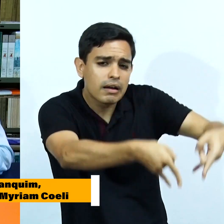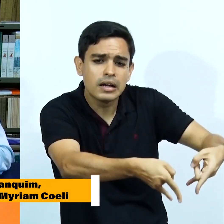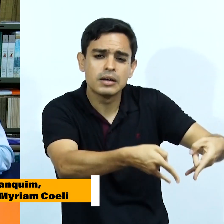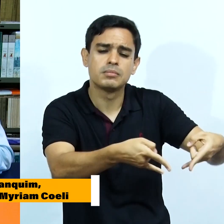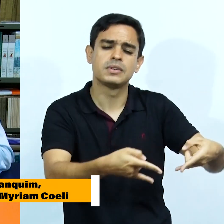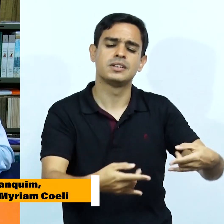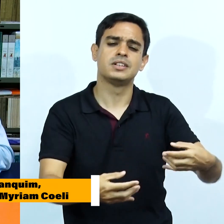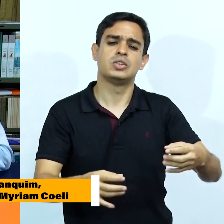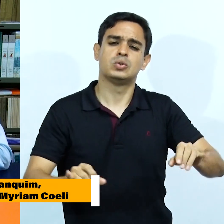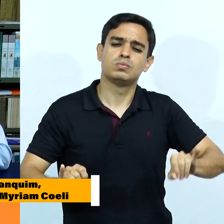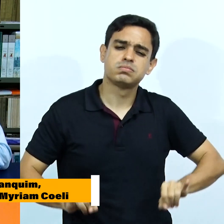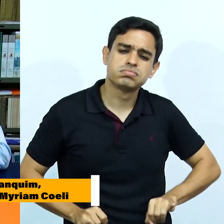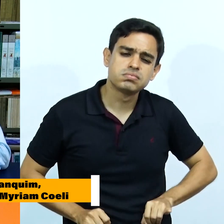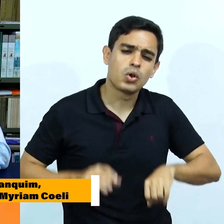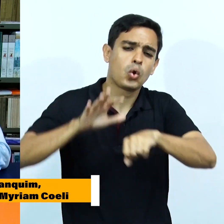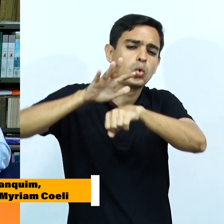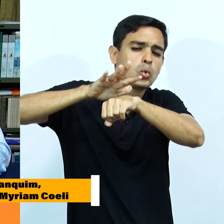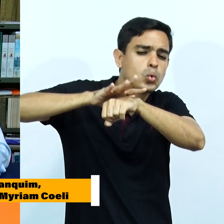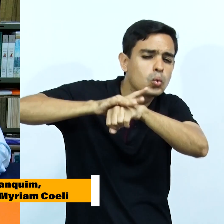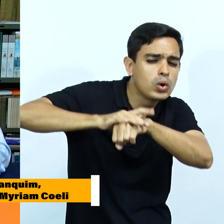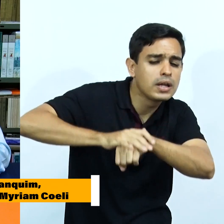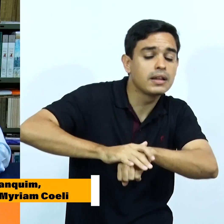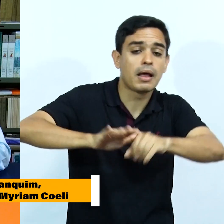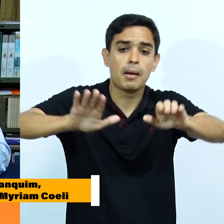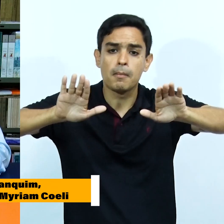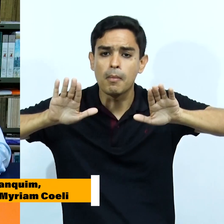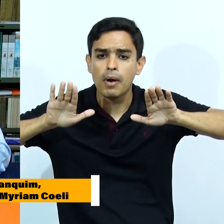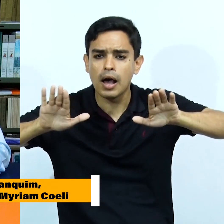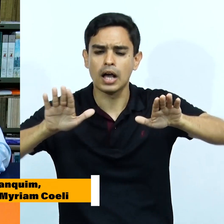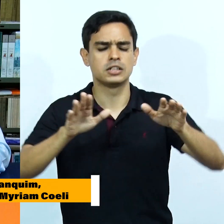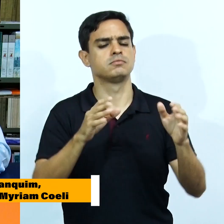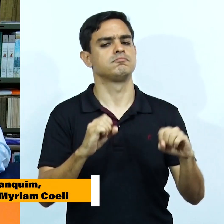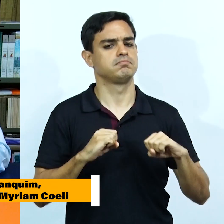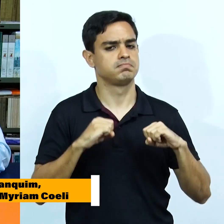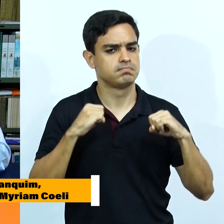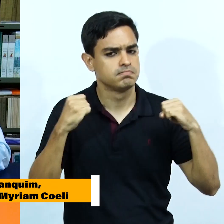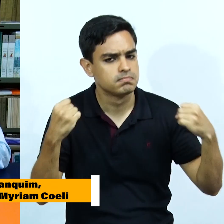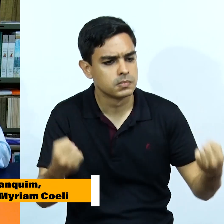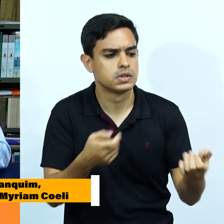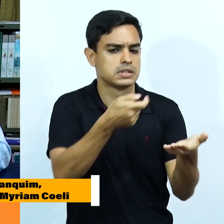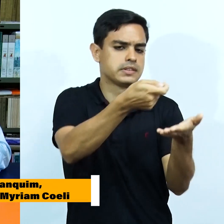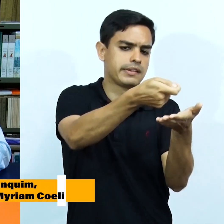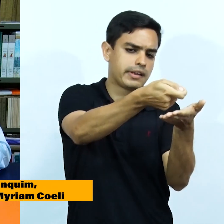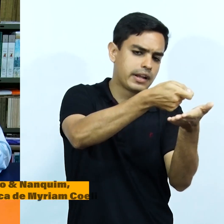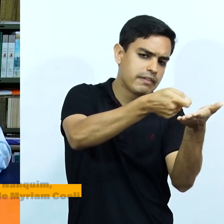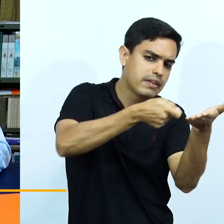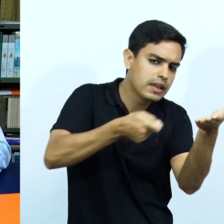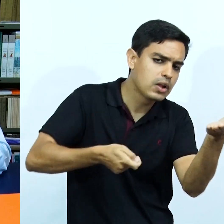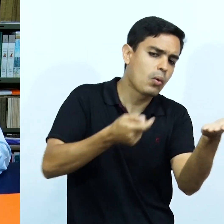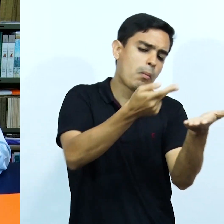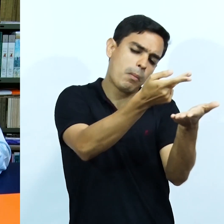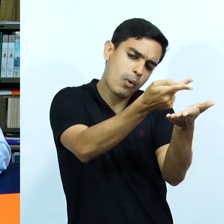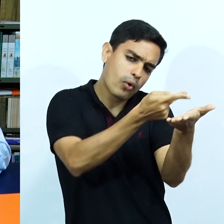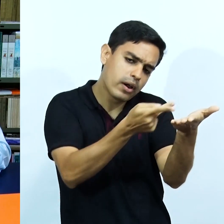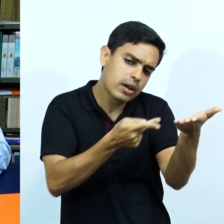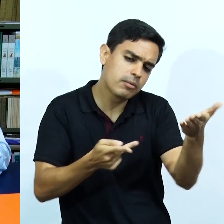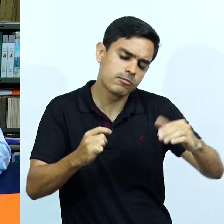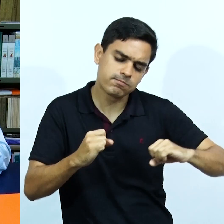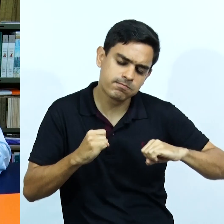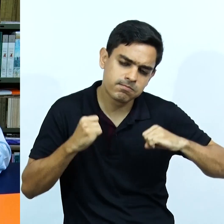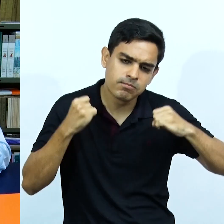seus últimos anos de vida, padecendo numa cama enferma, mas de olhos vivos, grandes e vivos,